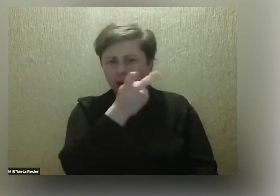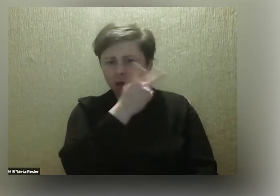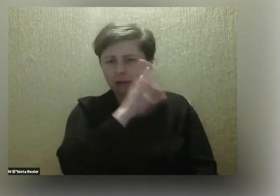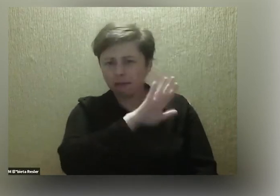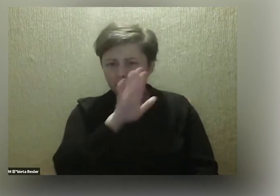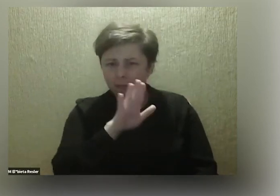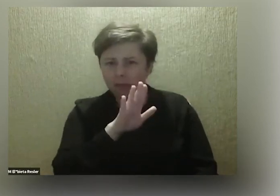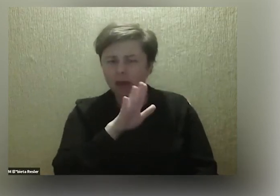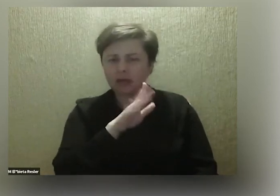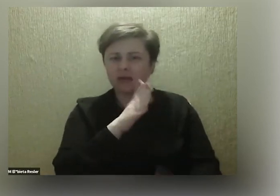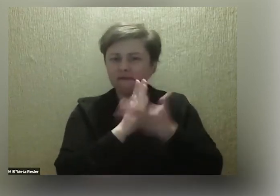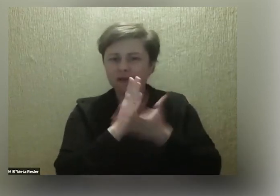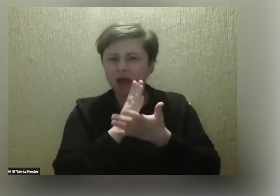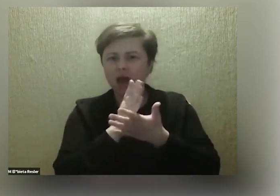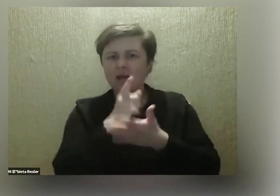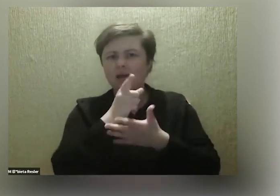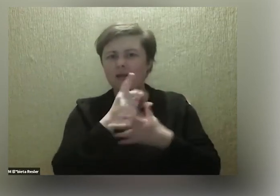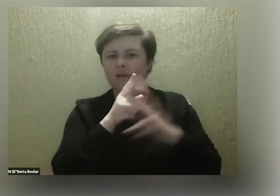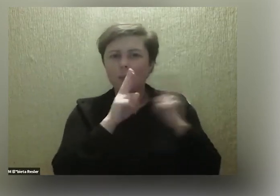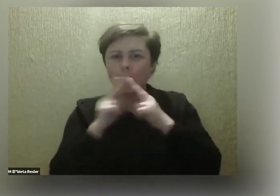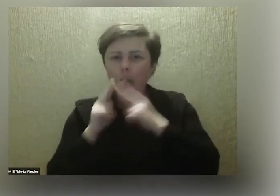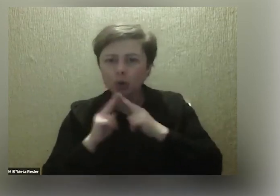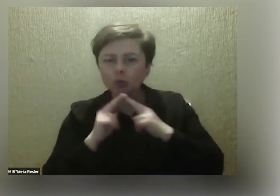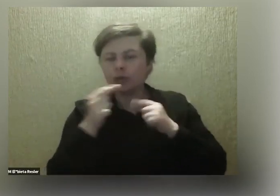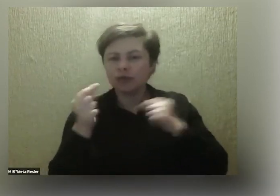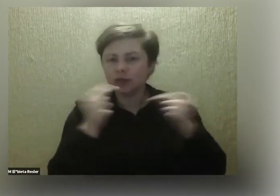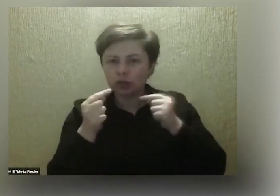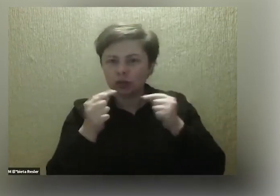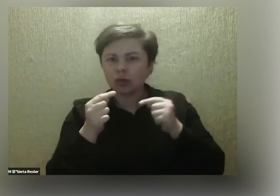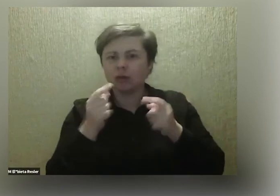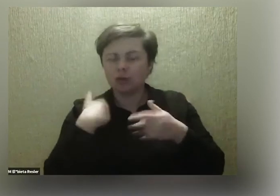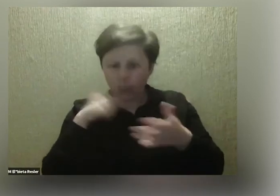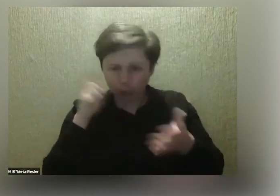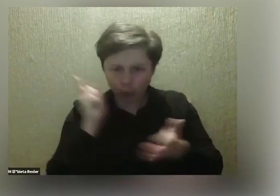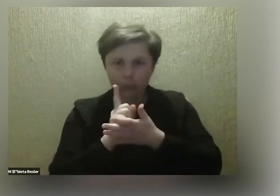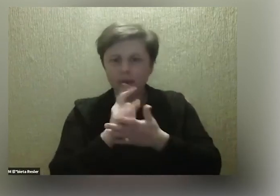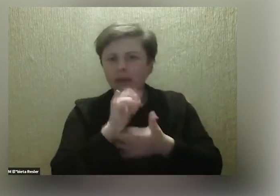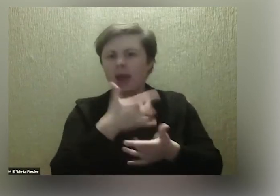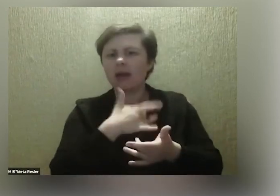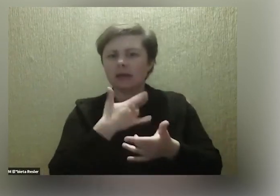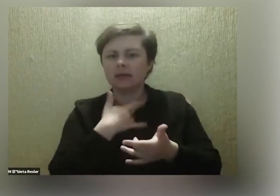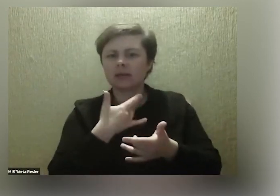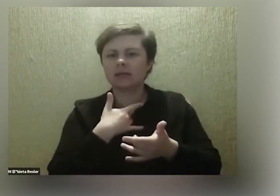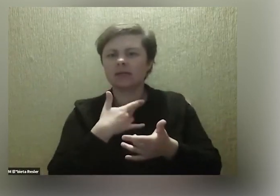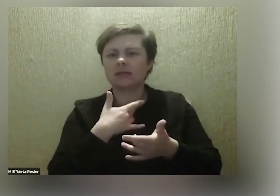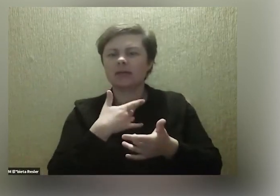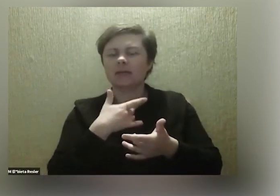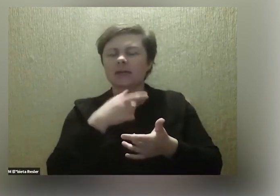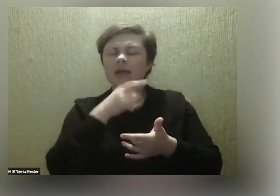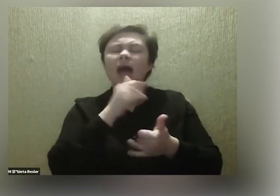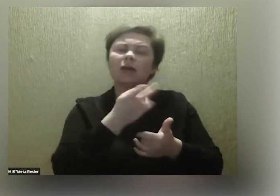porozumienie w tych dyskusjach i w to, że wyjdziemy jakby z tego właśnie okopania się na swoich